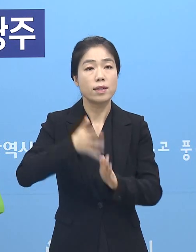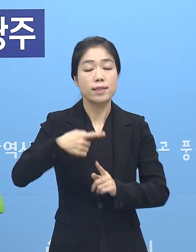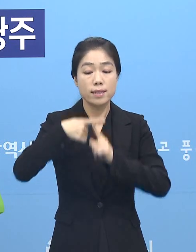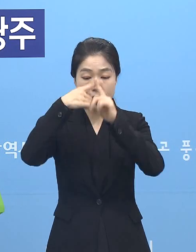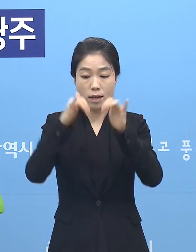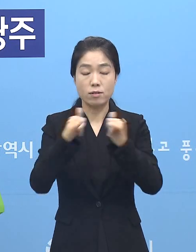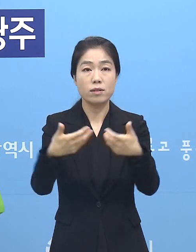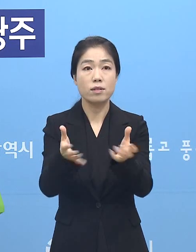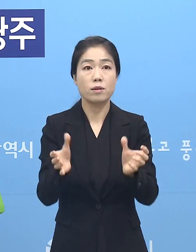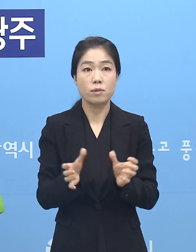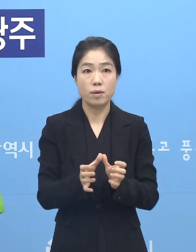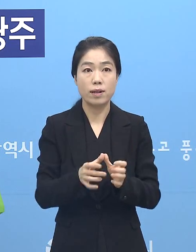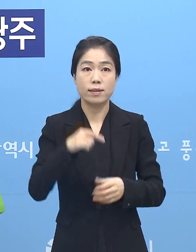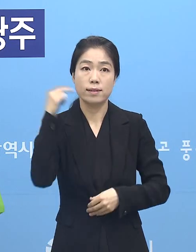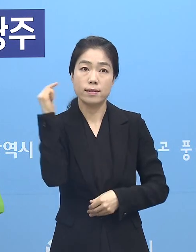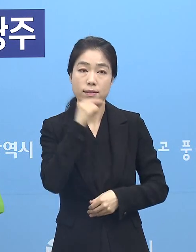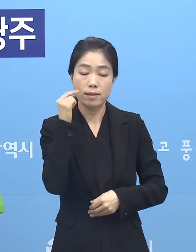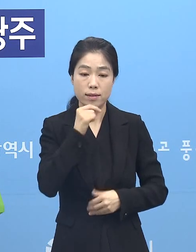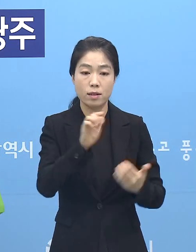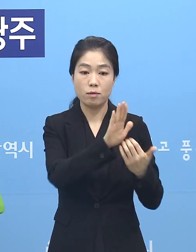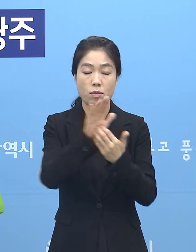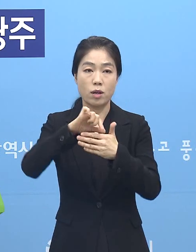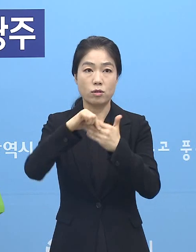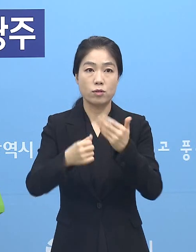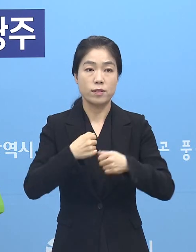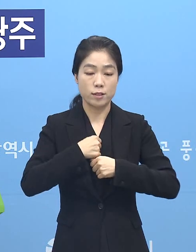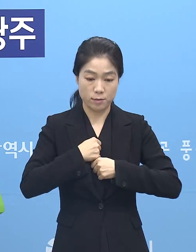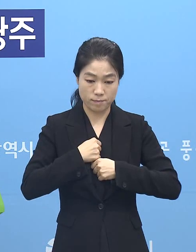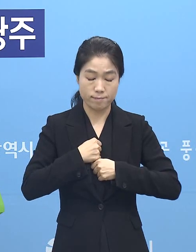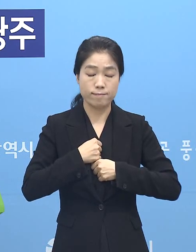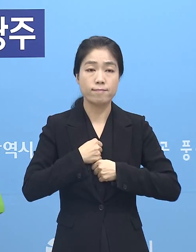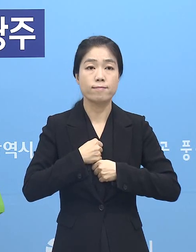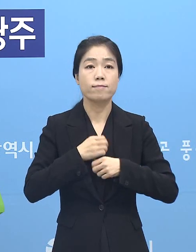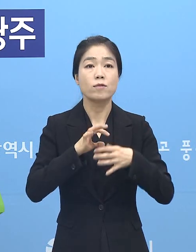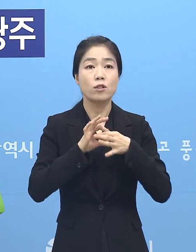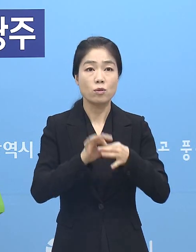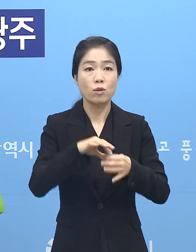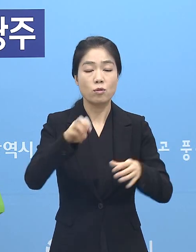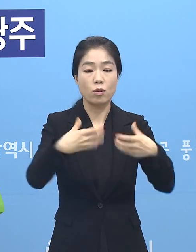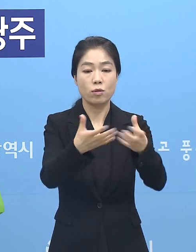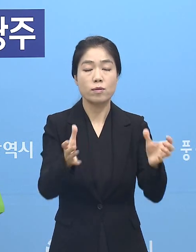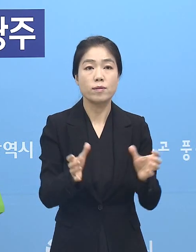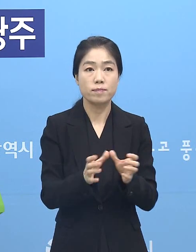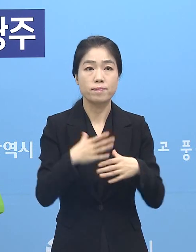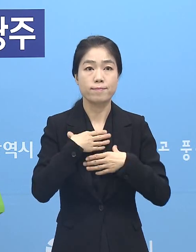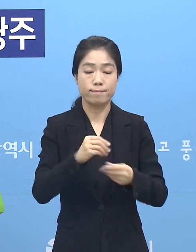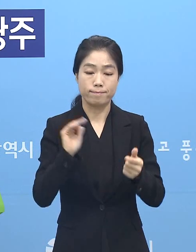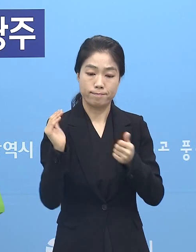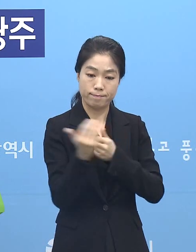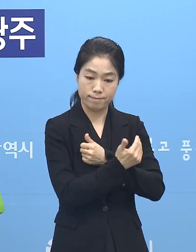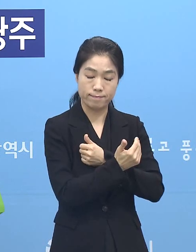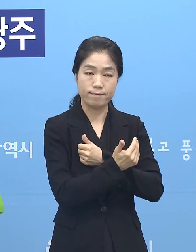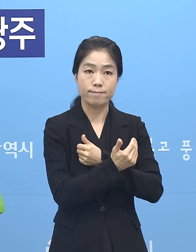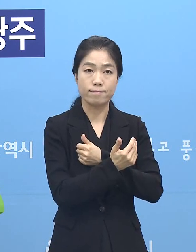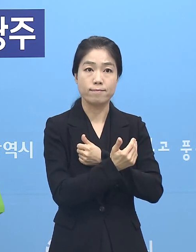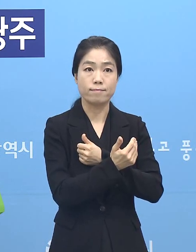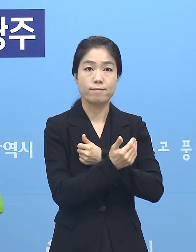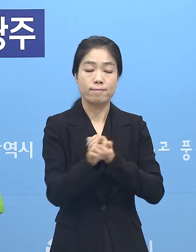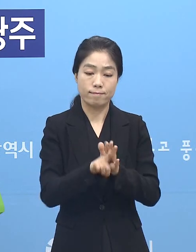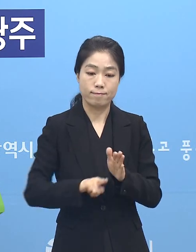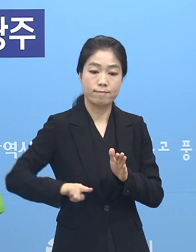간호사회가 철저한 방역수칙 준수를 통해 강주공동체 안전을 지키는 일에